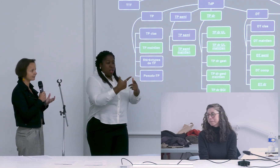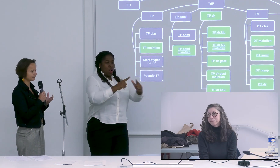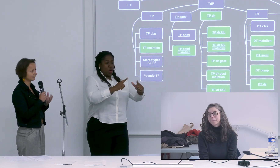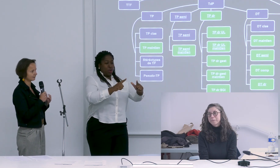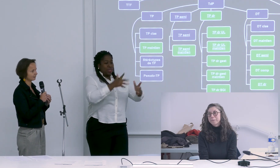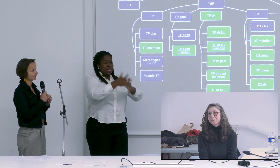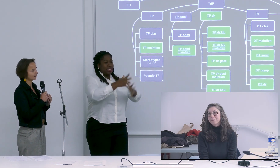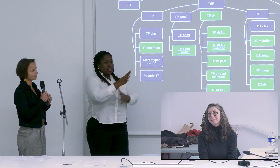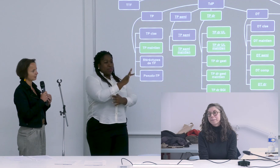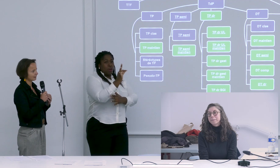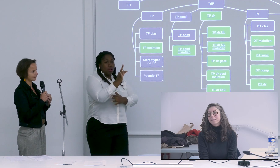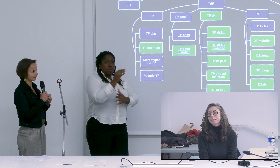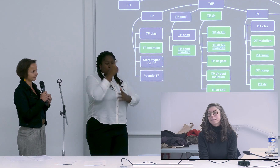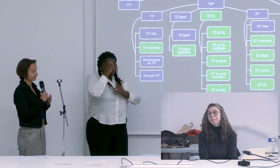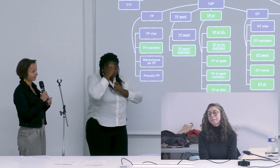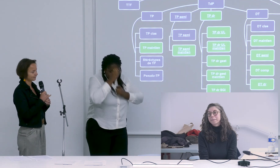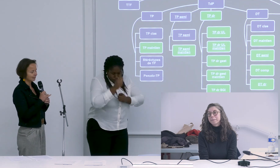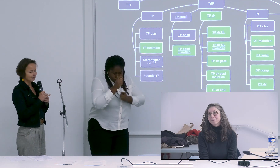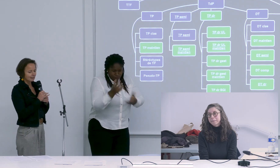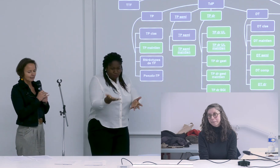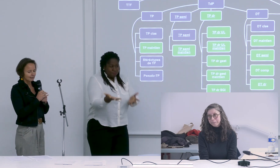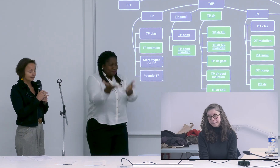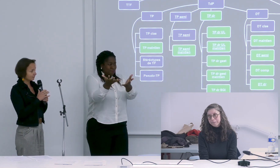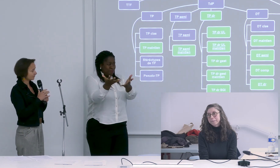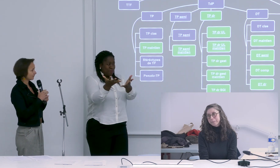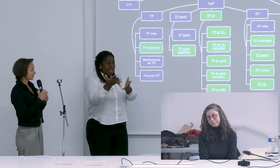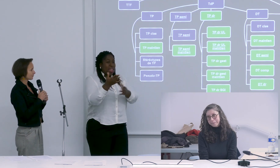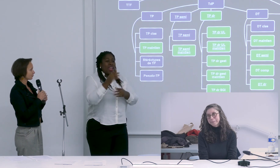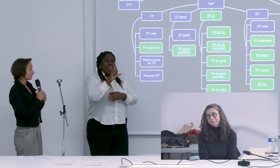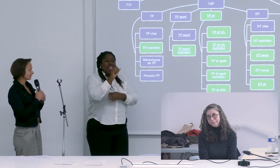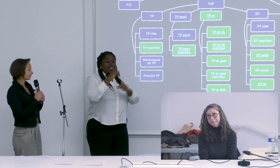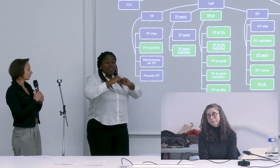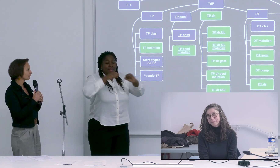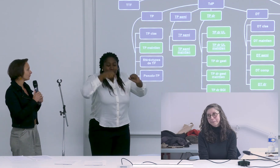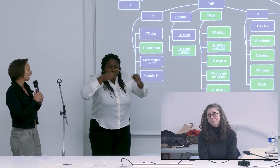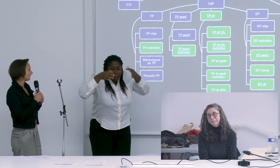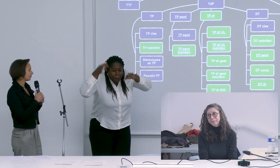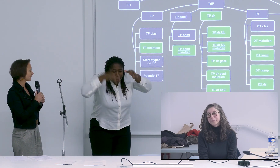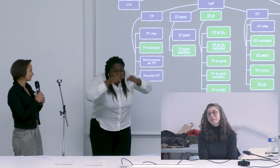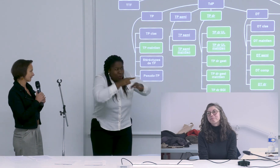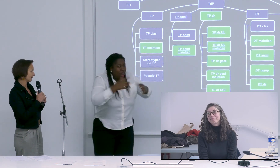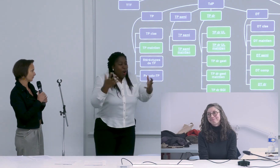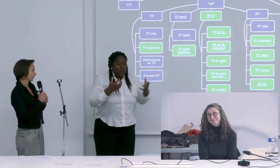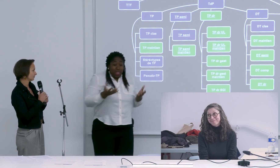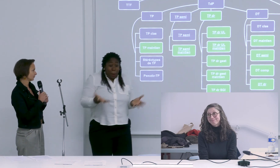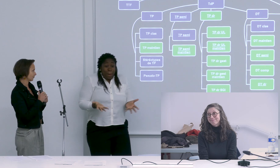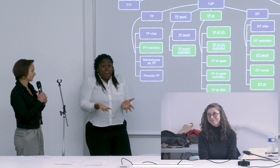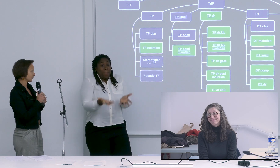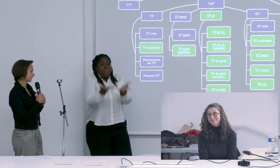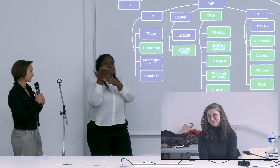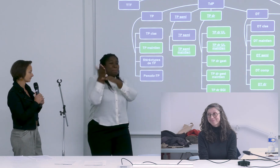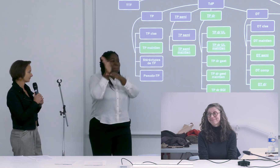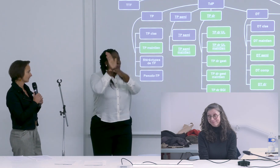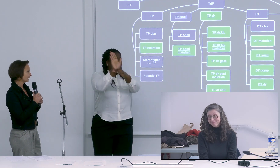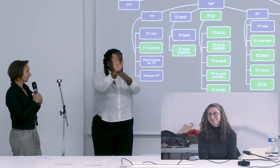à la créativité de la LSF et je crois que cette rencontre là elle apparaît très clairement dans le